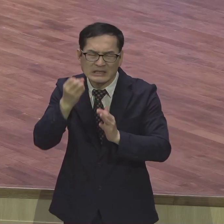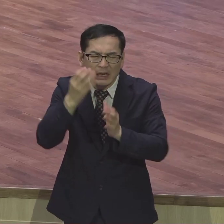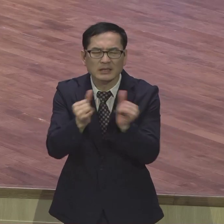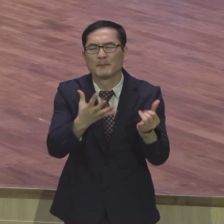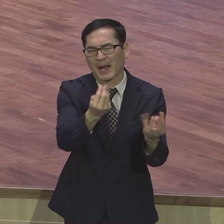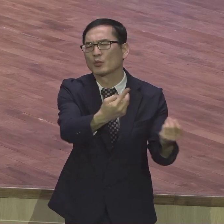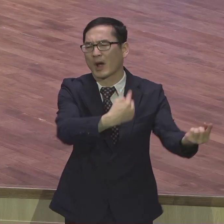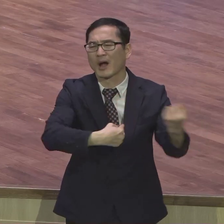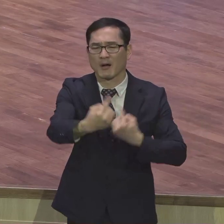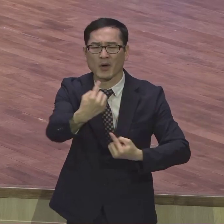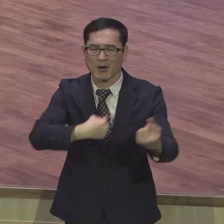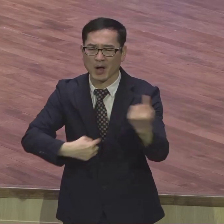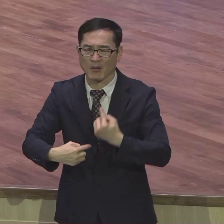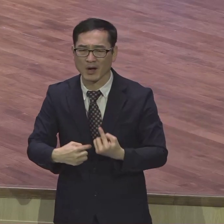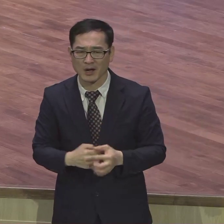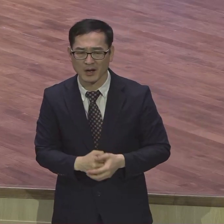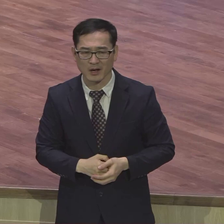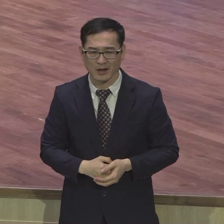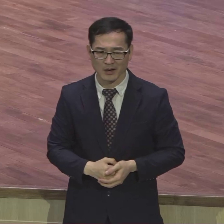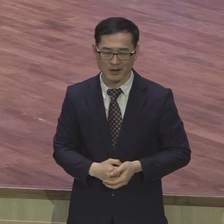이상한 사람들 많이 와야 뭘로 온다고요